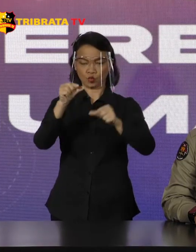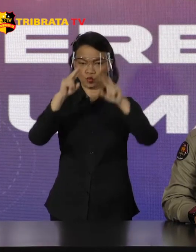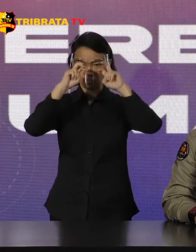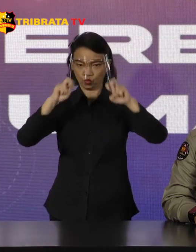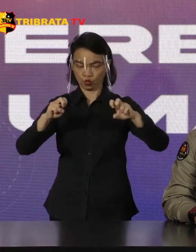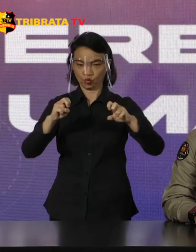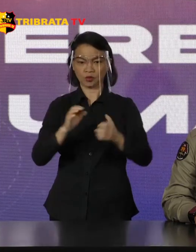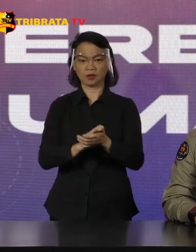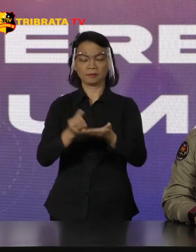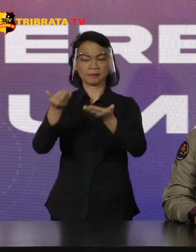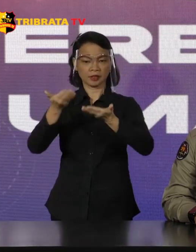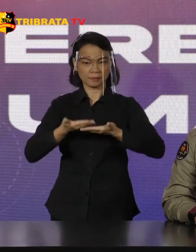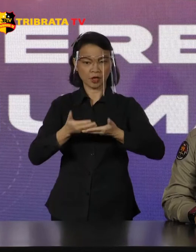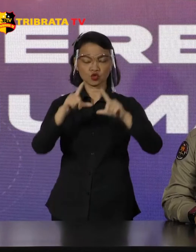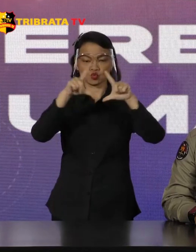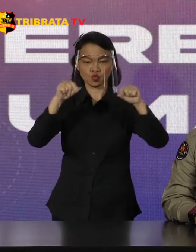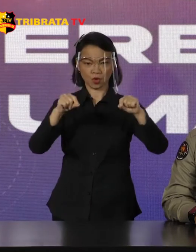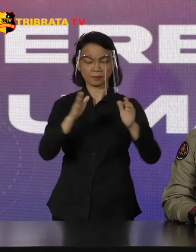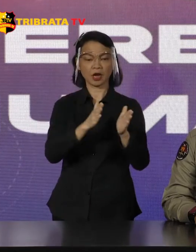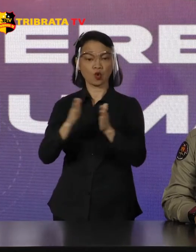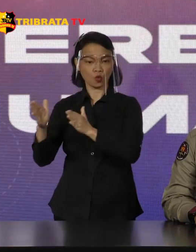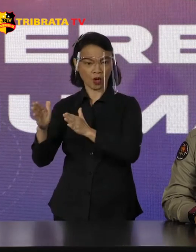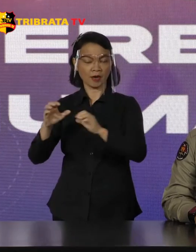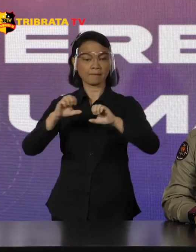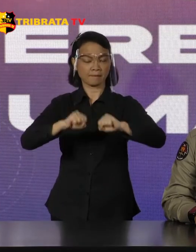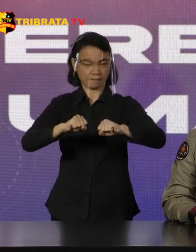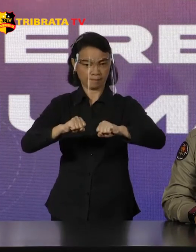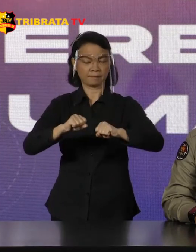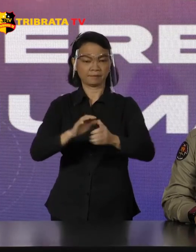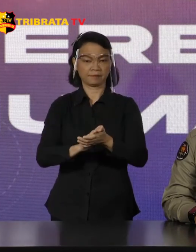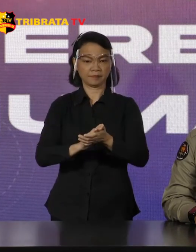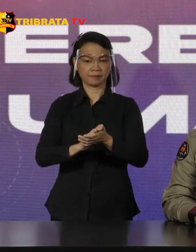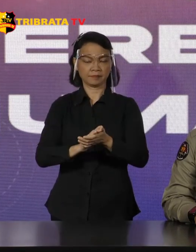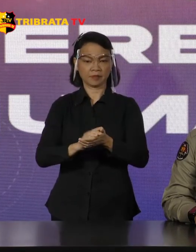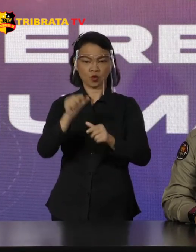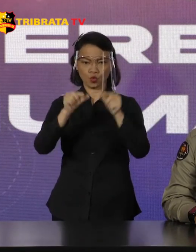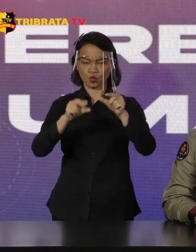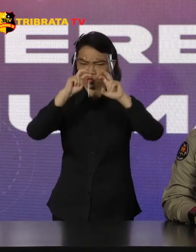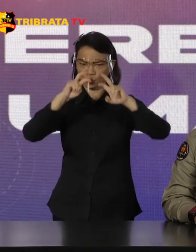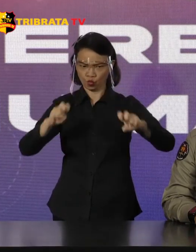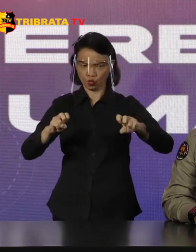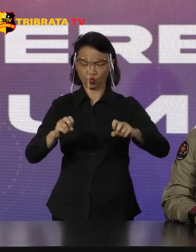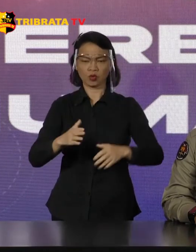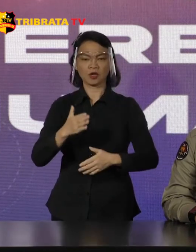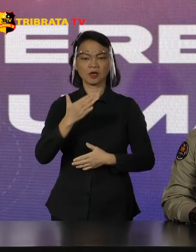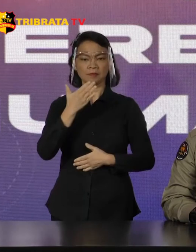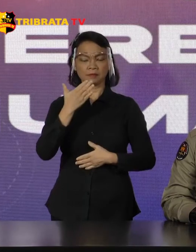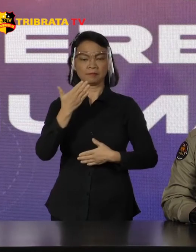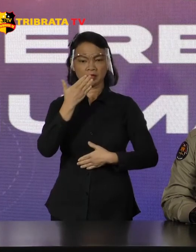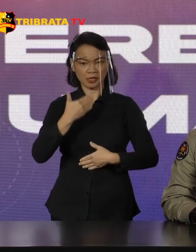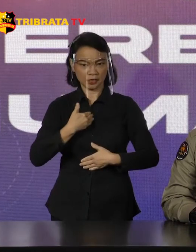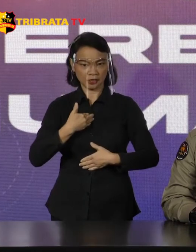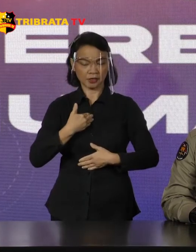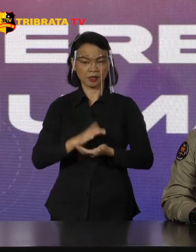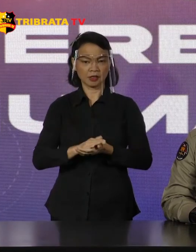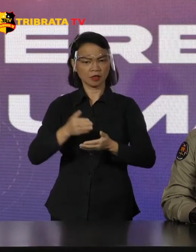surat permohonan penambuhan Akan tetapi tentunya penyidik memiliki pertimbangan lain Sehingga pada